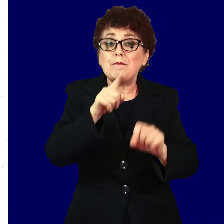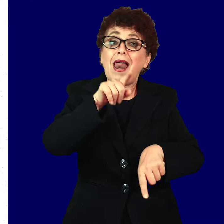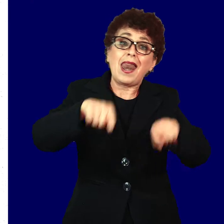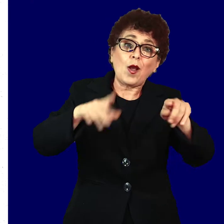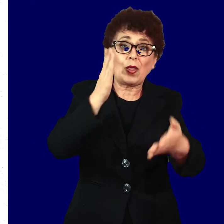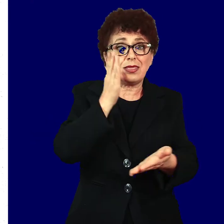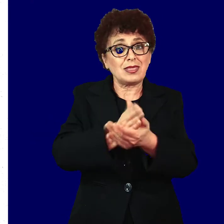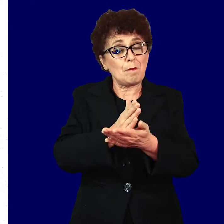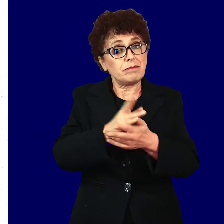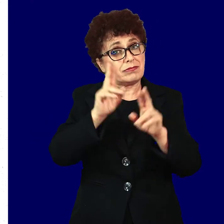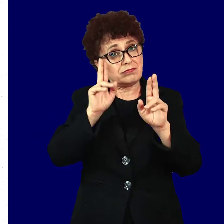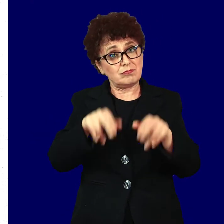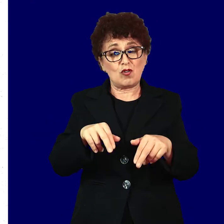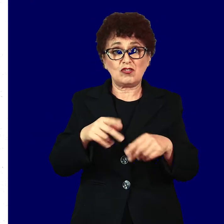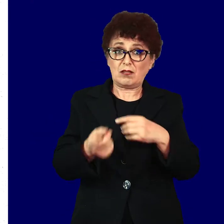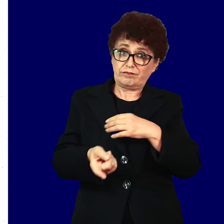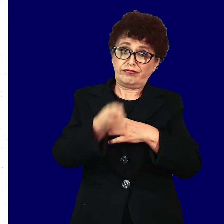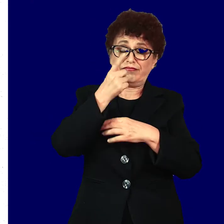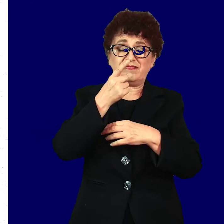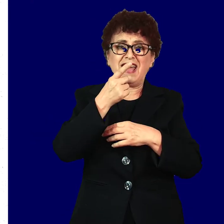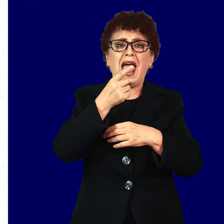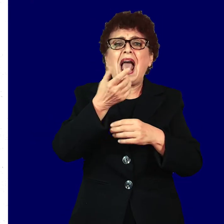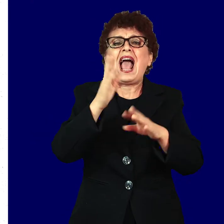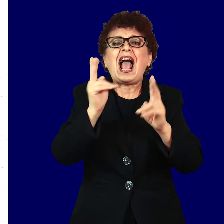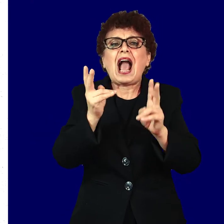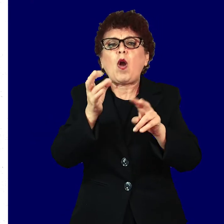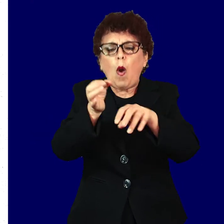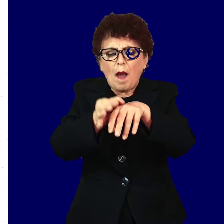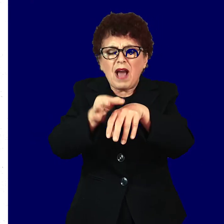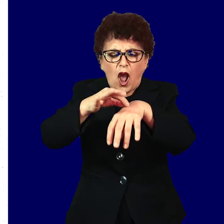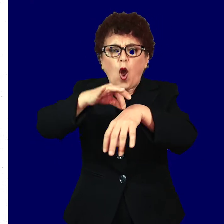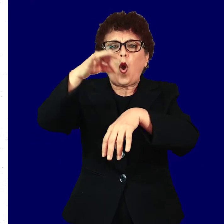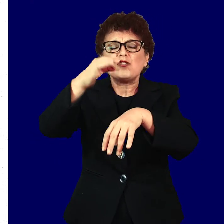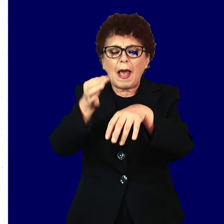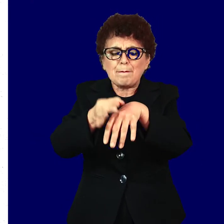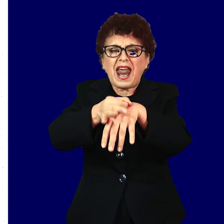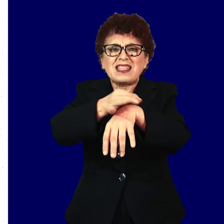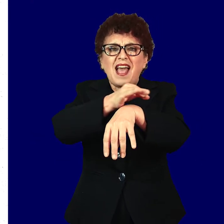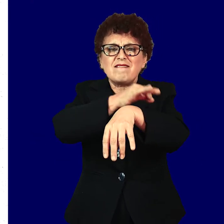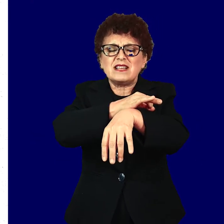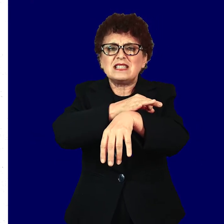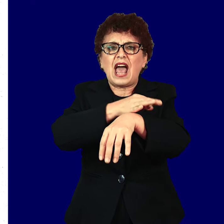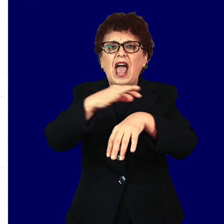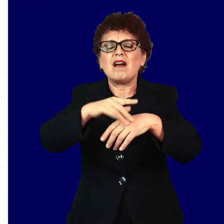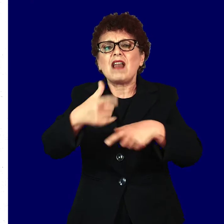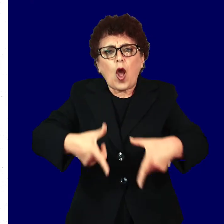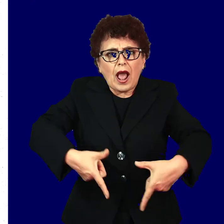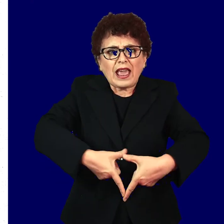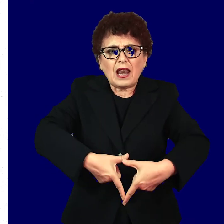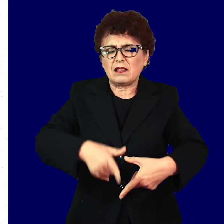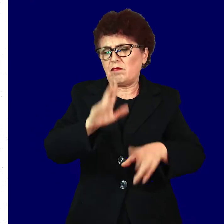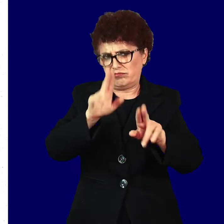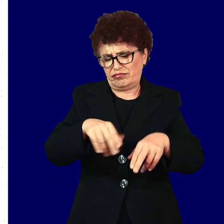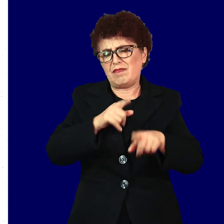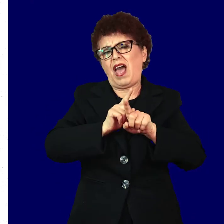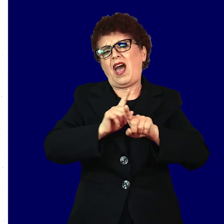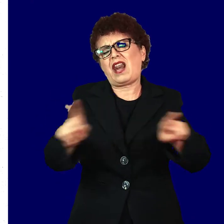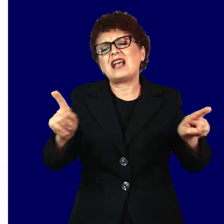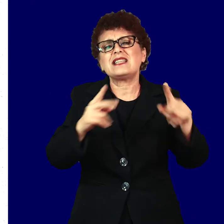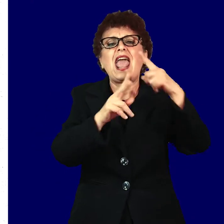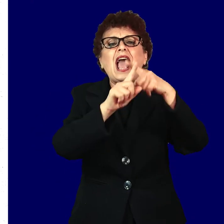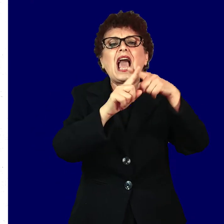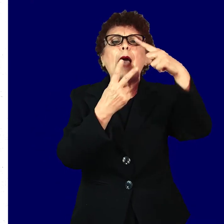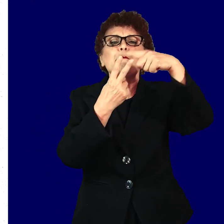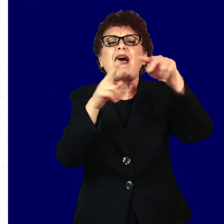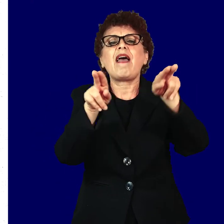типовите може да предизвикаат појава на брадавици, кожни или генитални. Постојат различни типови ХП